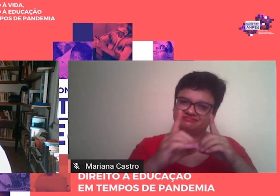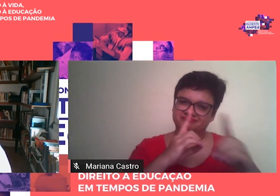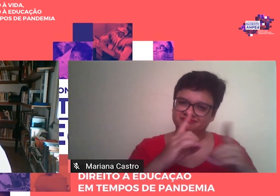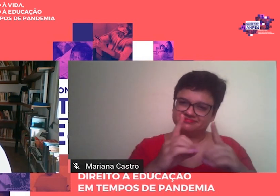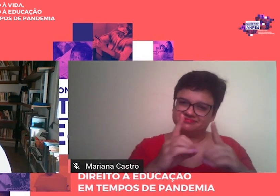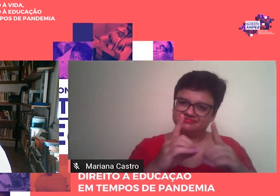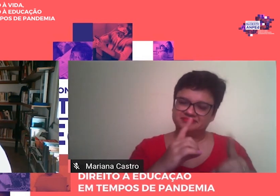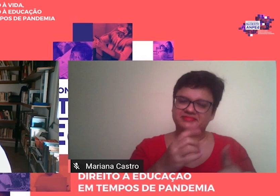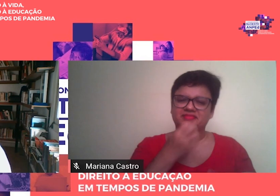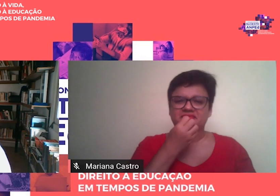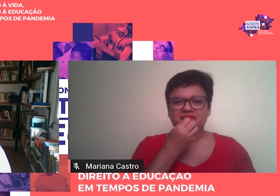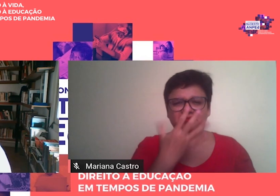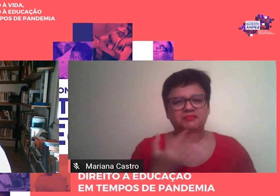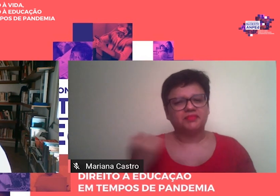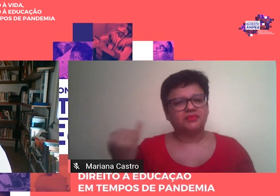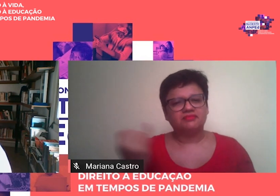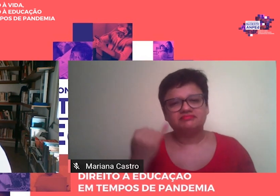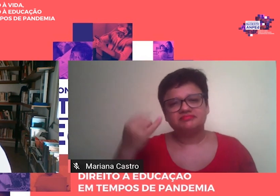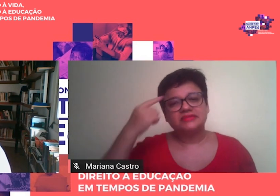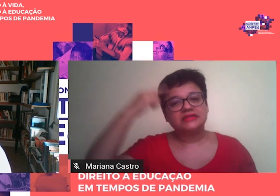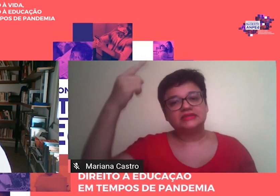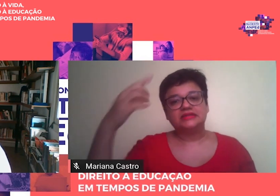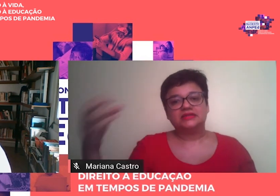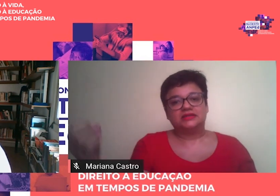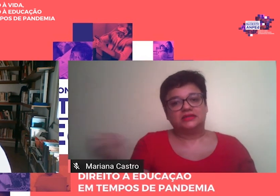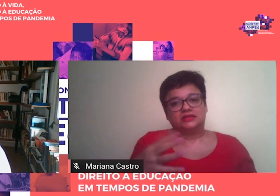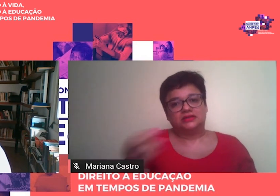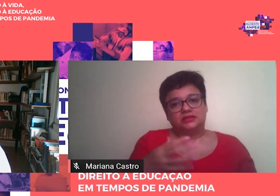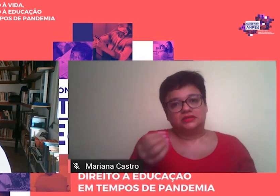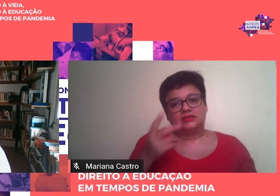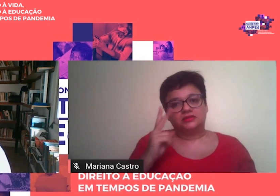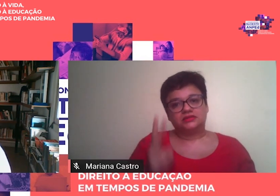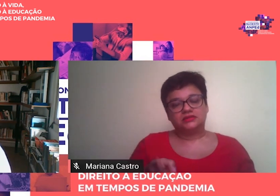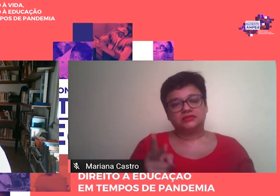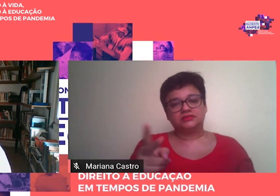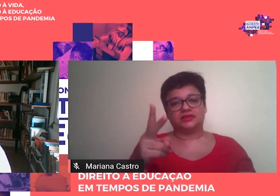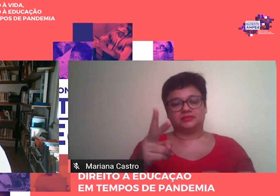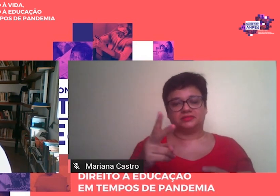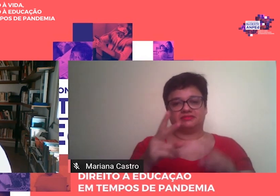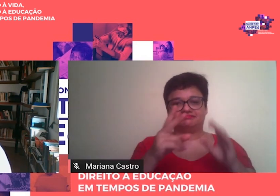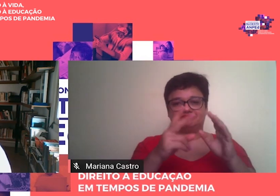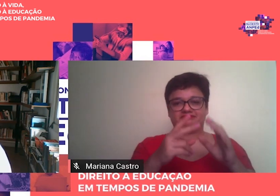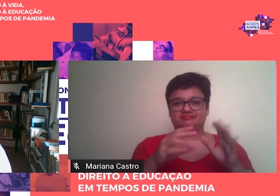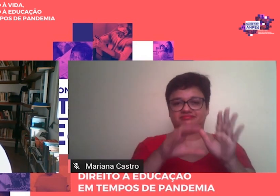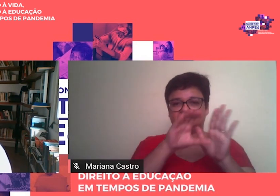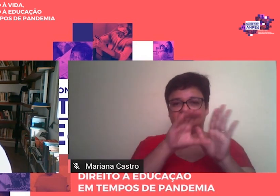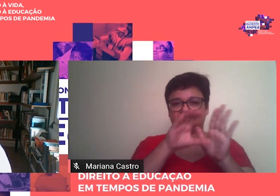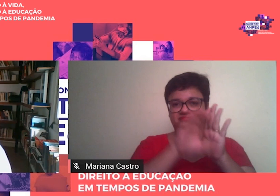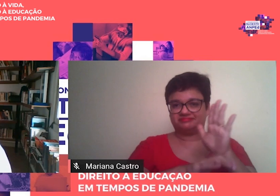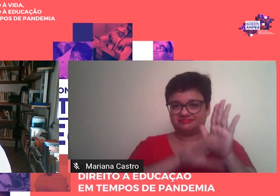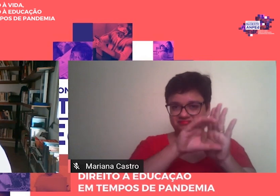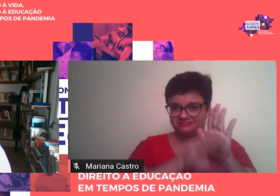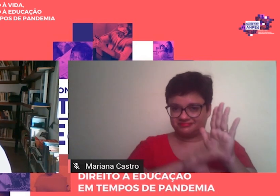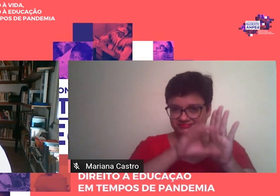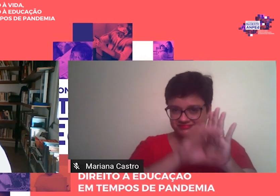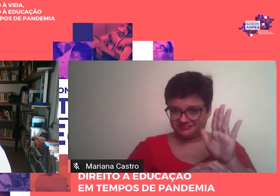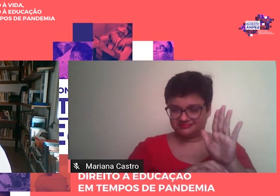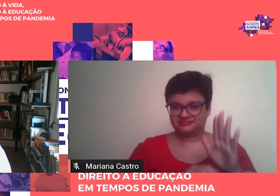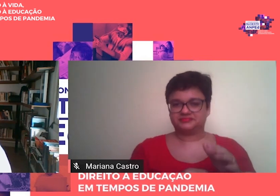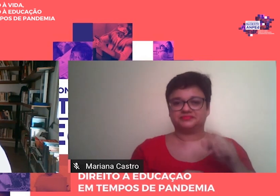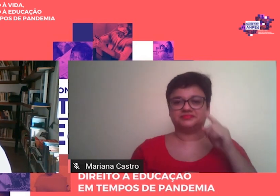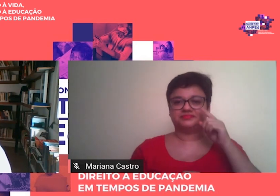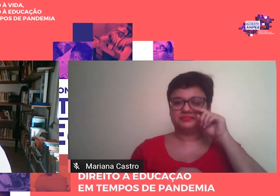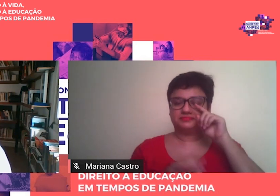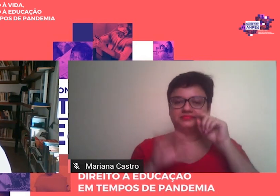sempre portadoras de uma ideia nova ou de alguma precisão conceitual. Menciono uma delas apenas à